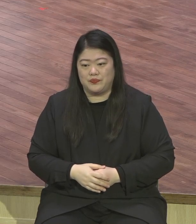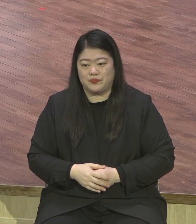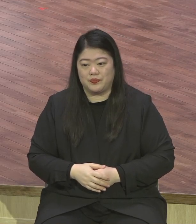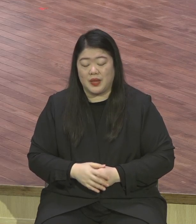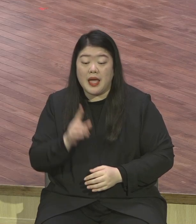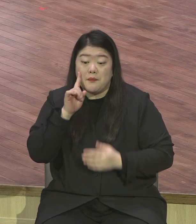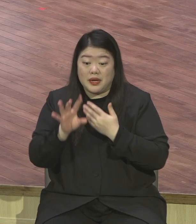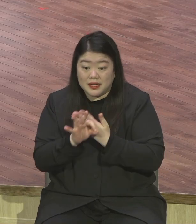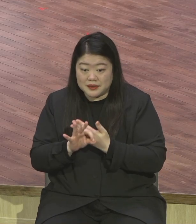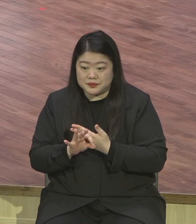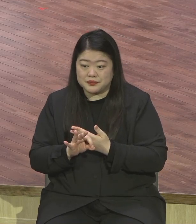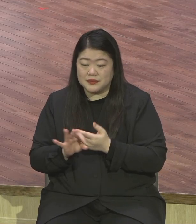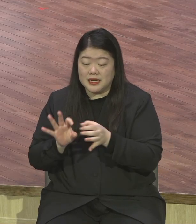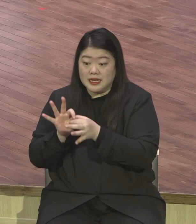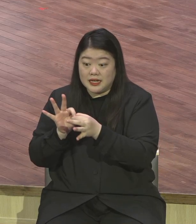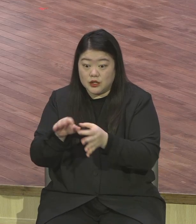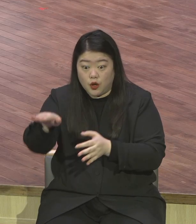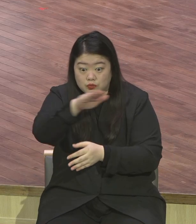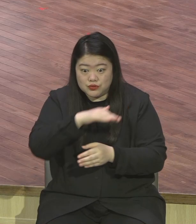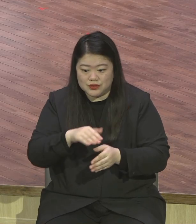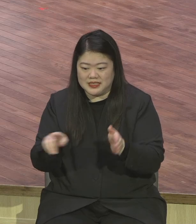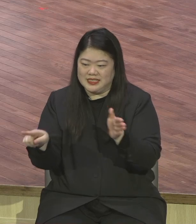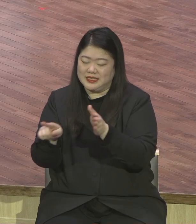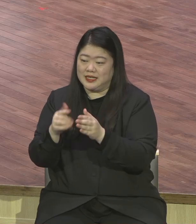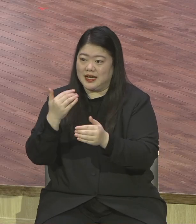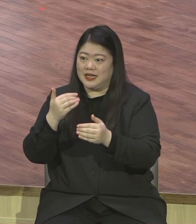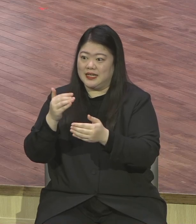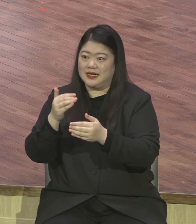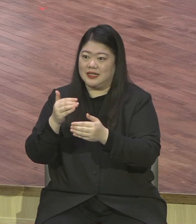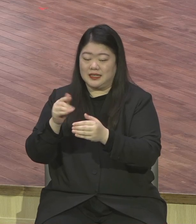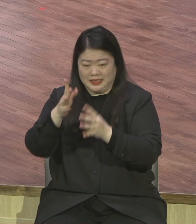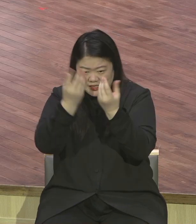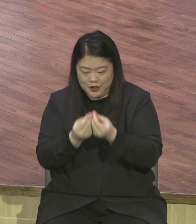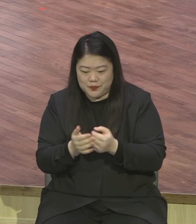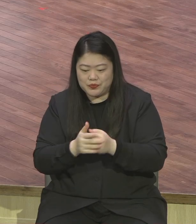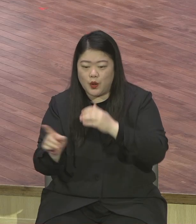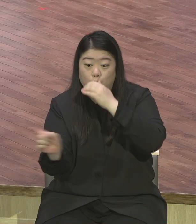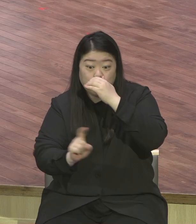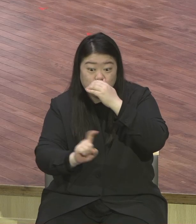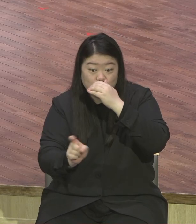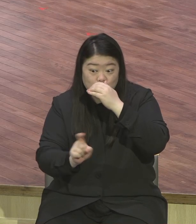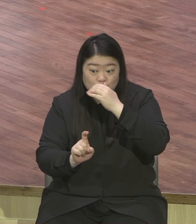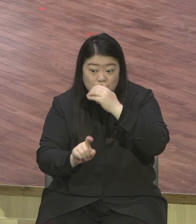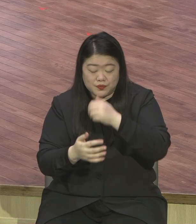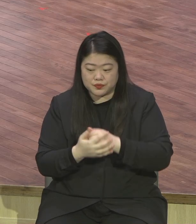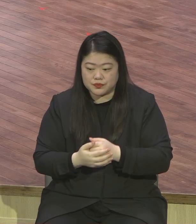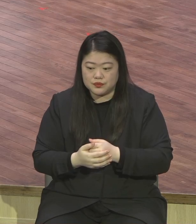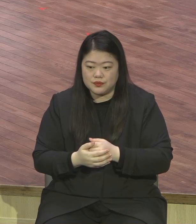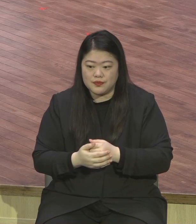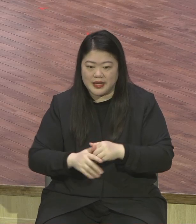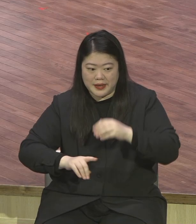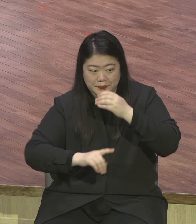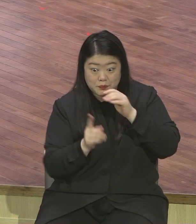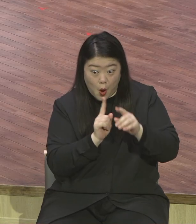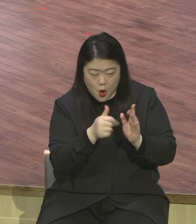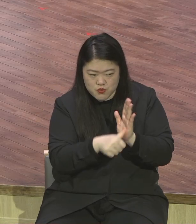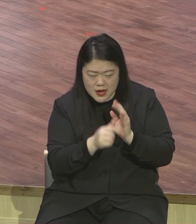자꾸 짐 말하니까 도둑놈 덜키면요 괴롭습니다 안 덜키면 편하게 독일할 텐데 자꾸 짐